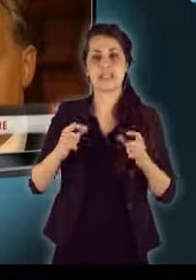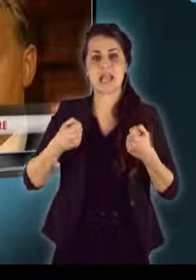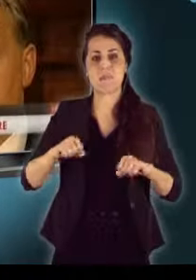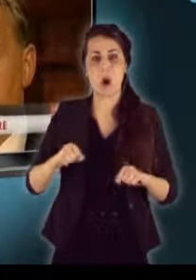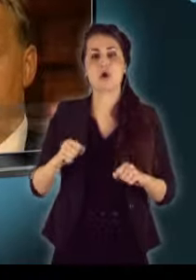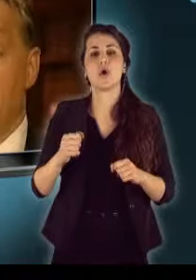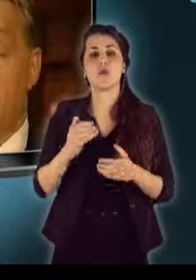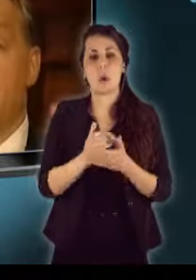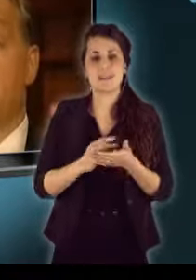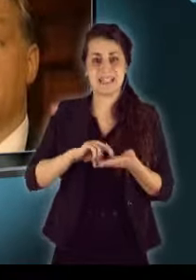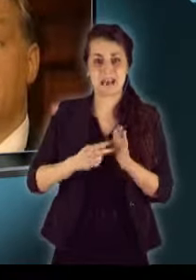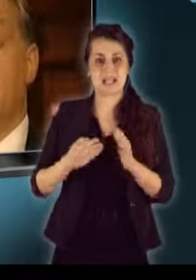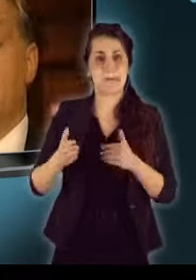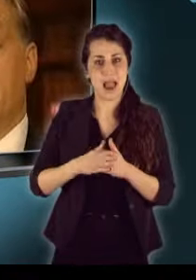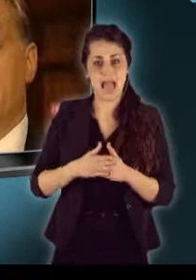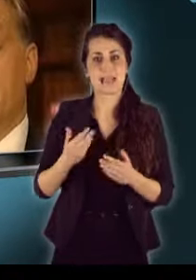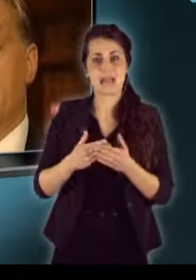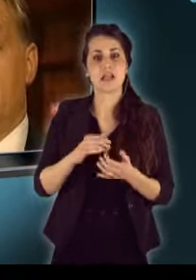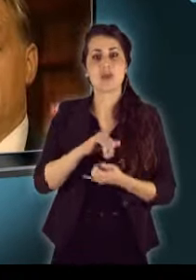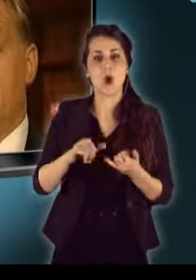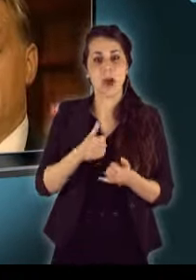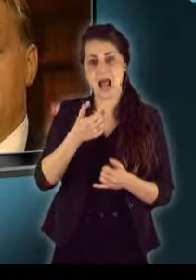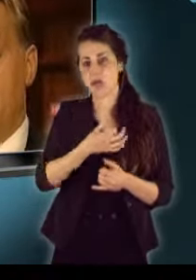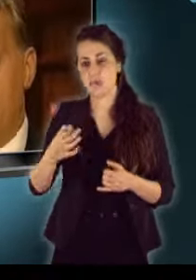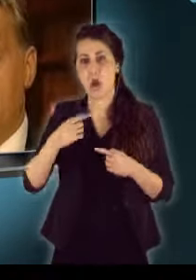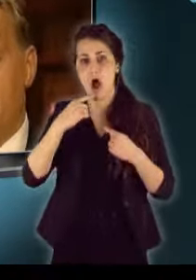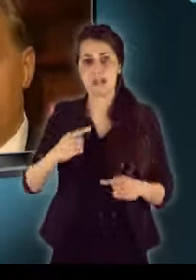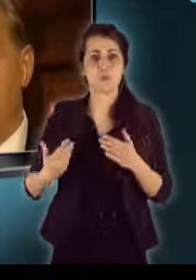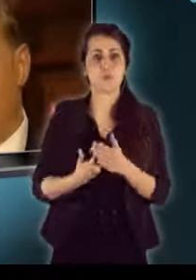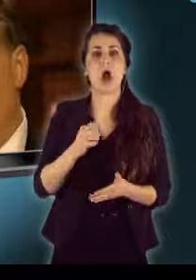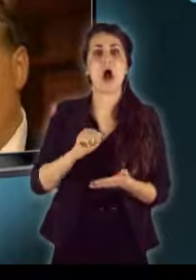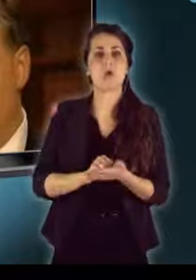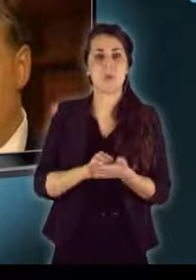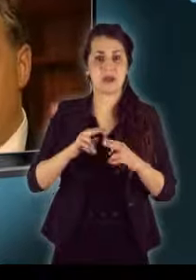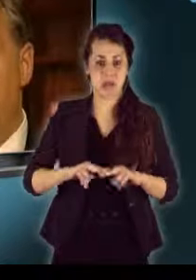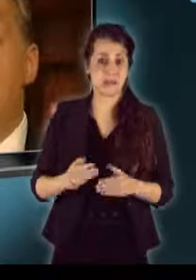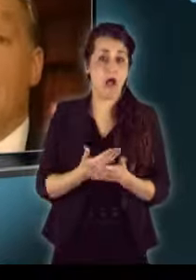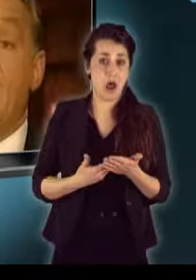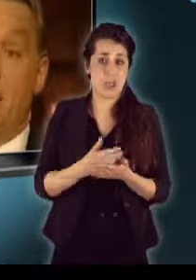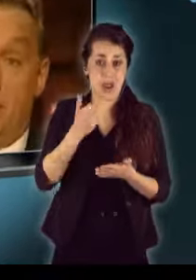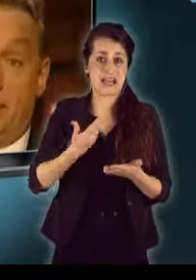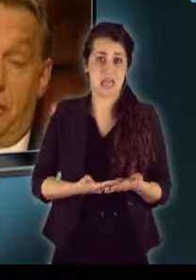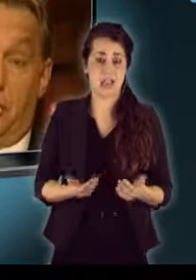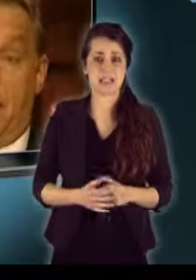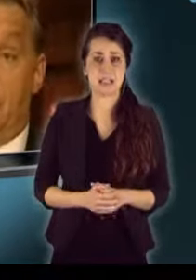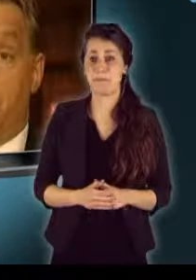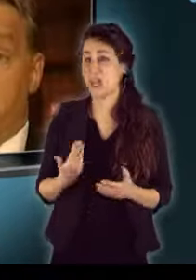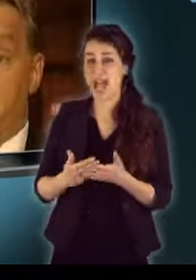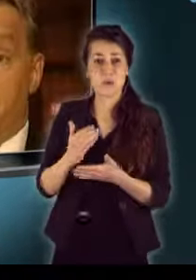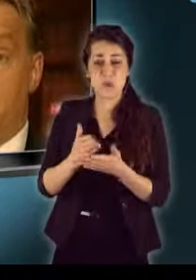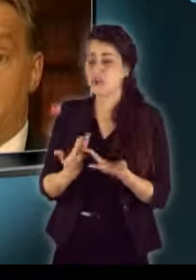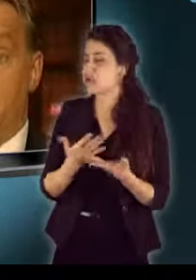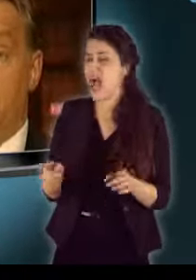törvény tervezete mellett. Azokat a január 1-től hatályos új alkotmányos rend építőköveinek nevezte. Ezek a törvények nem